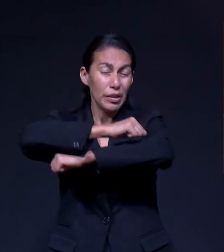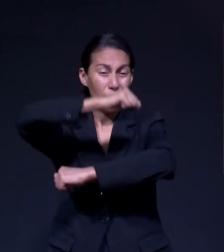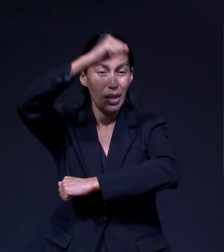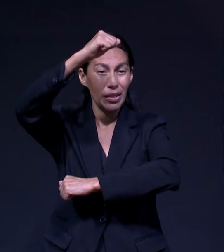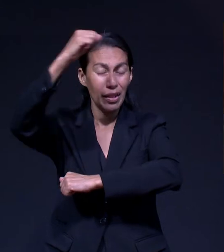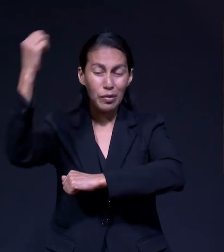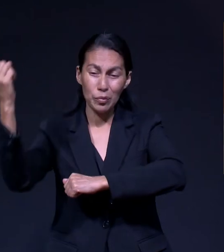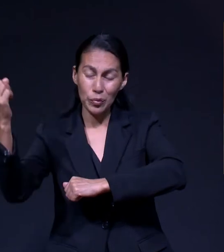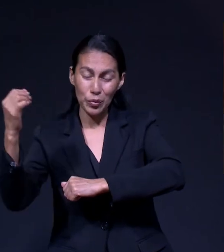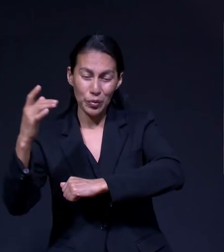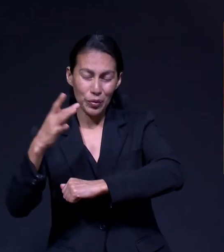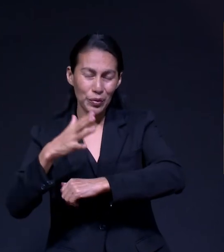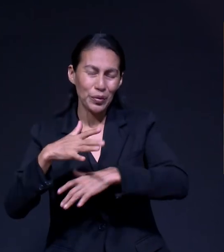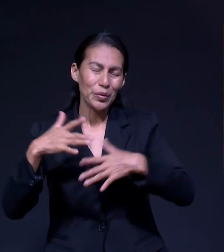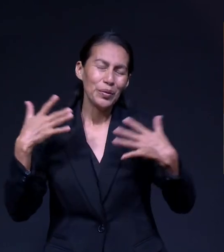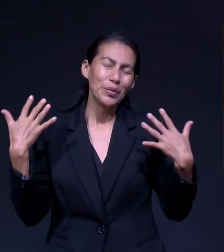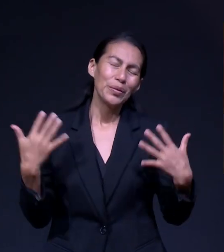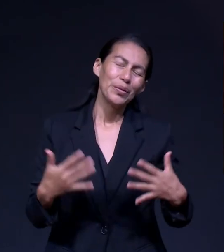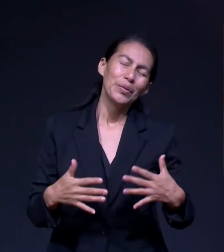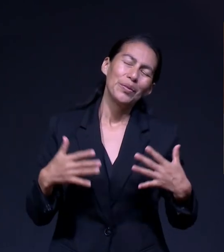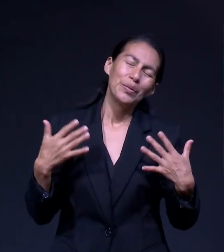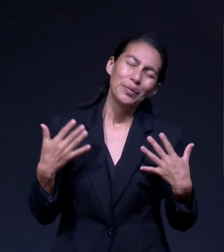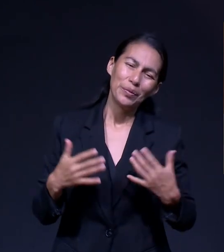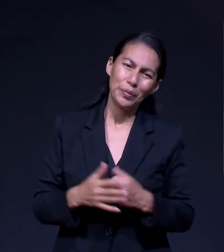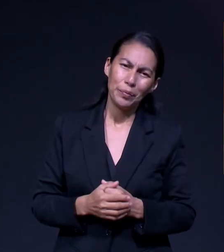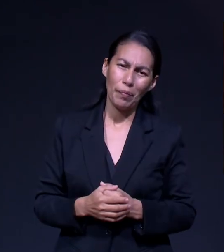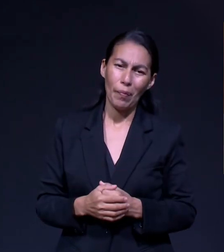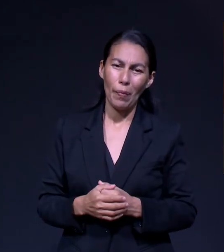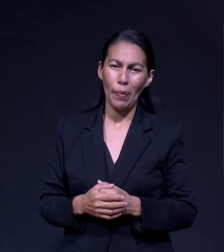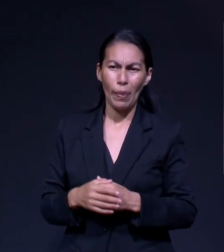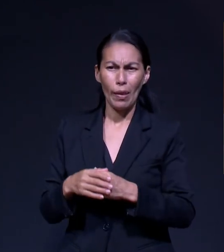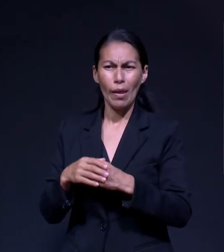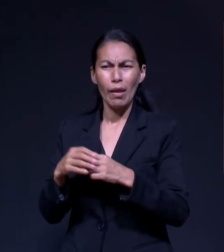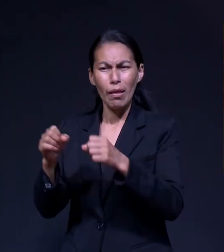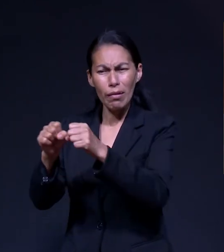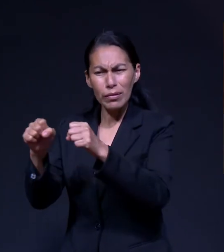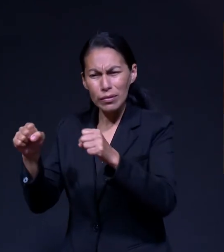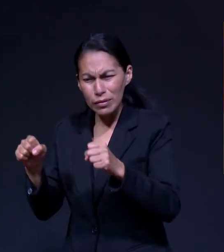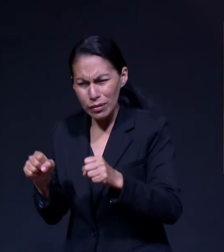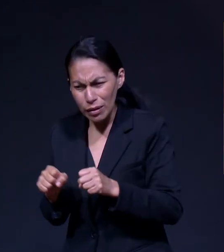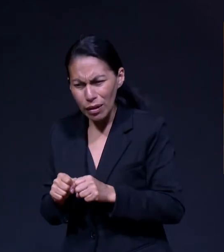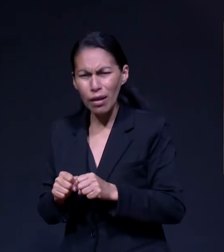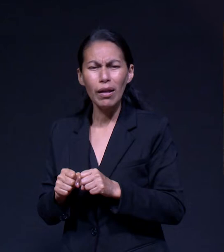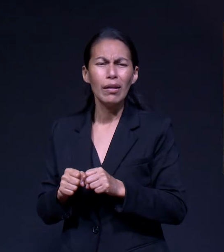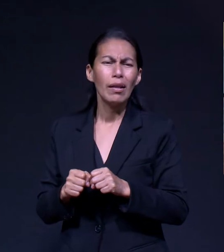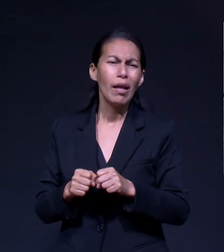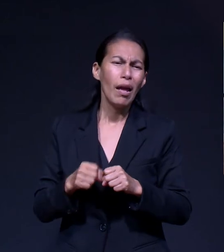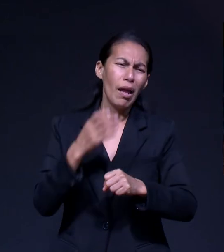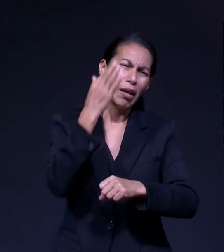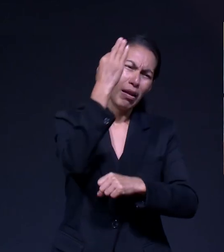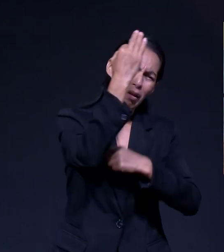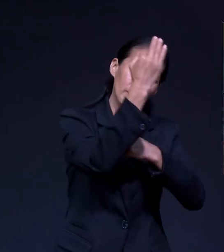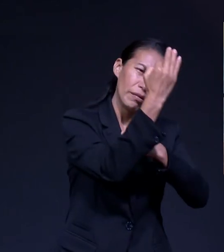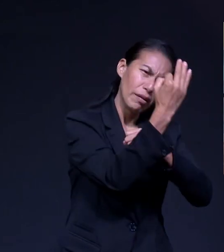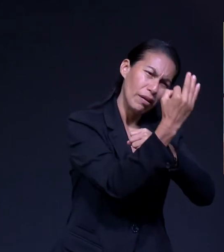En un momento del día Entrara el sol Por las ventanas en la sala Por la tarde En la